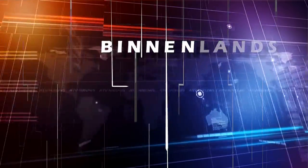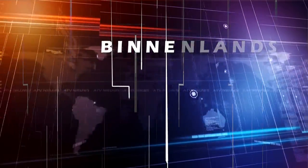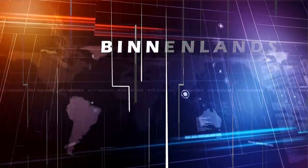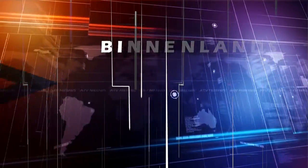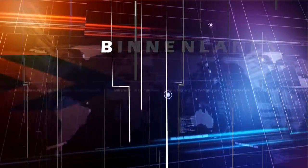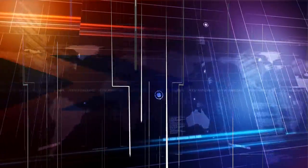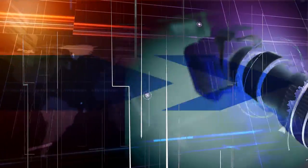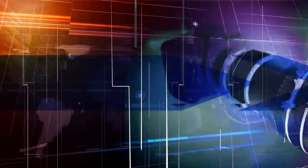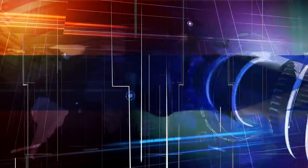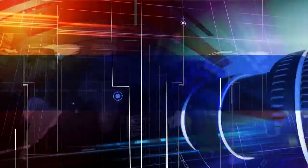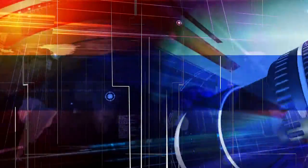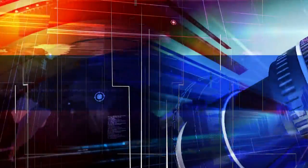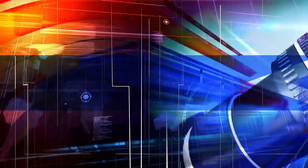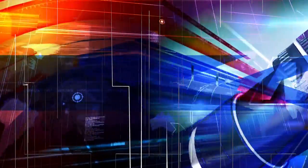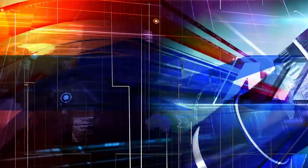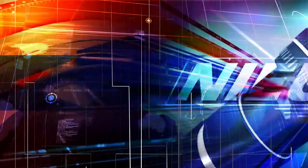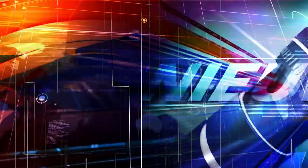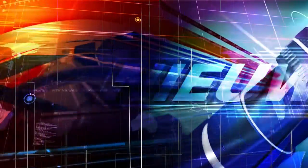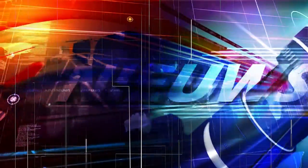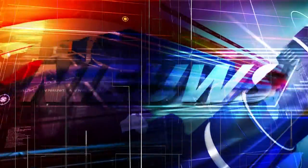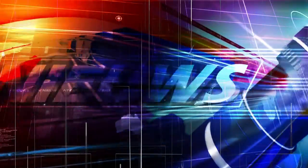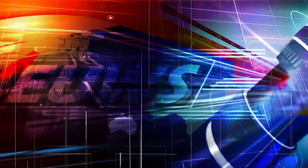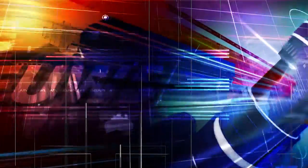TV Gelderland 2021